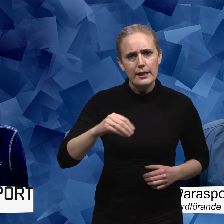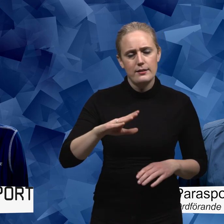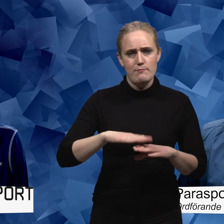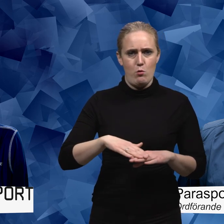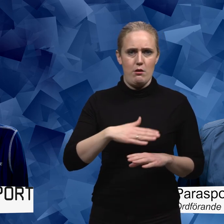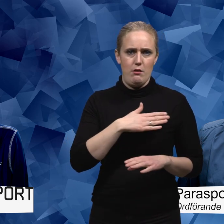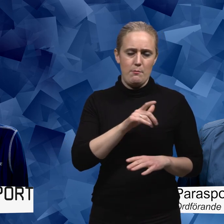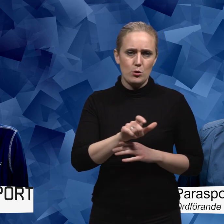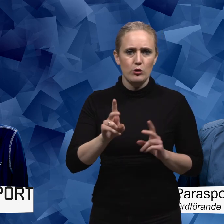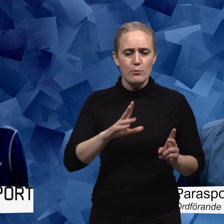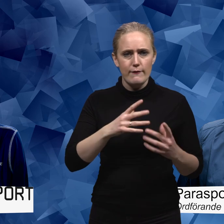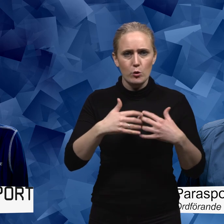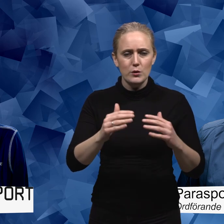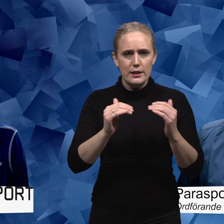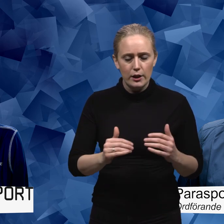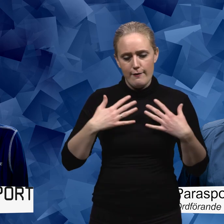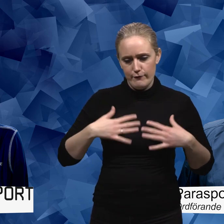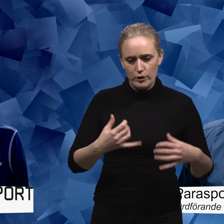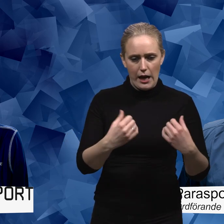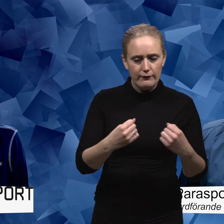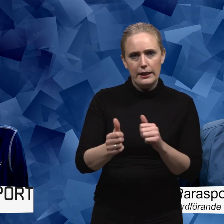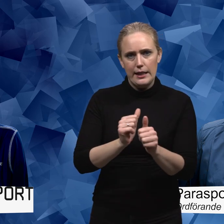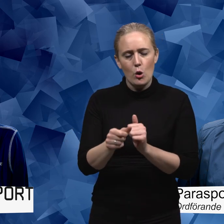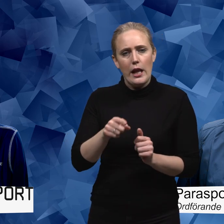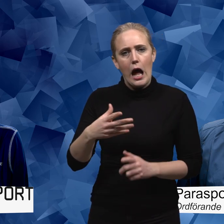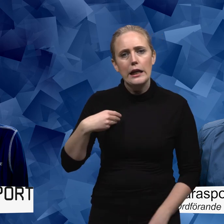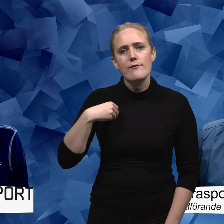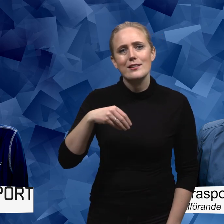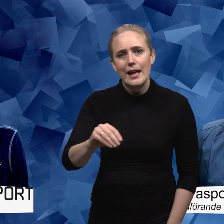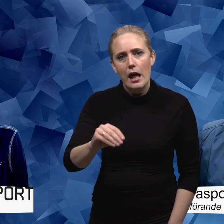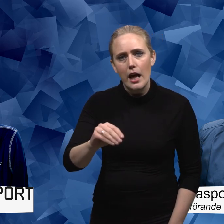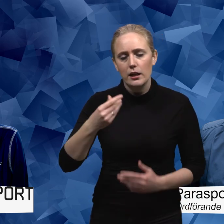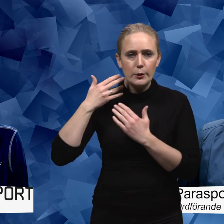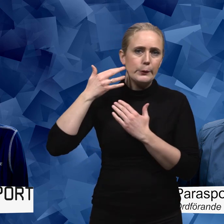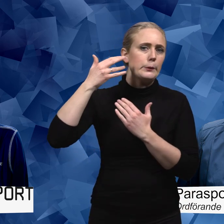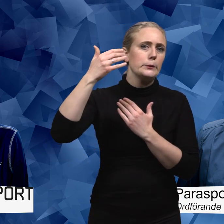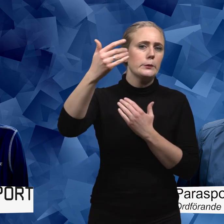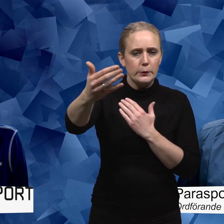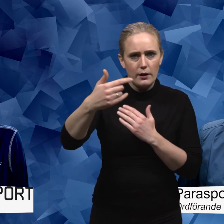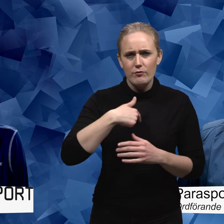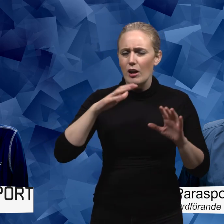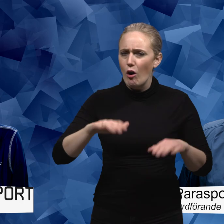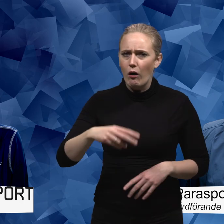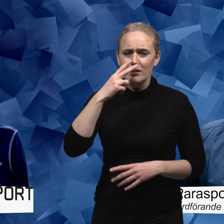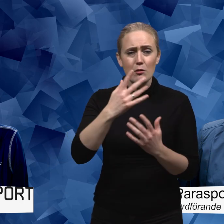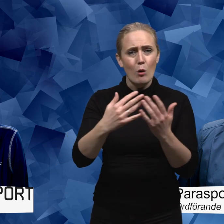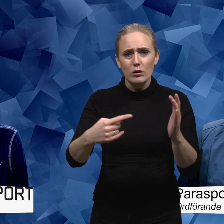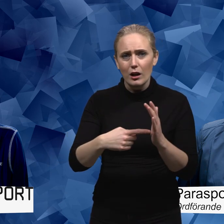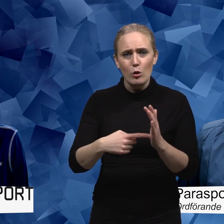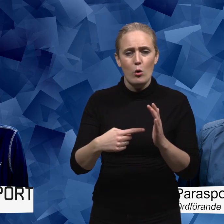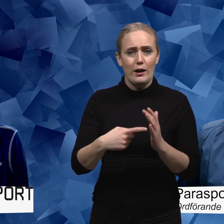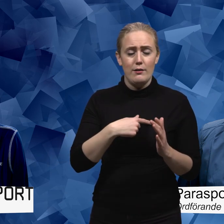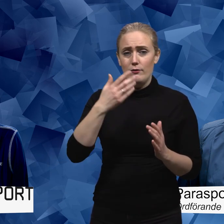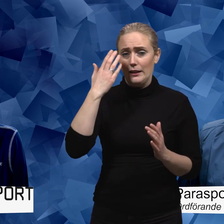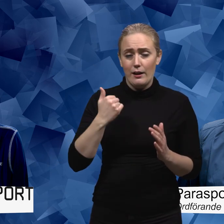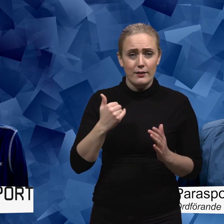funktionsnedsättningar och fysisk aktivitet och idrott är en investering. Det är en livslång investering. Vi har sett det så